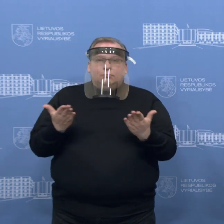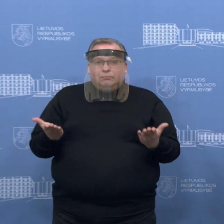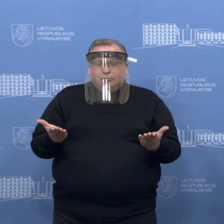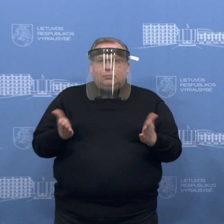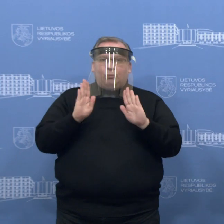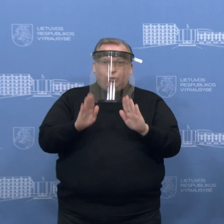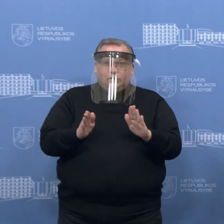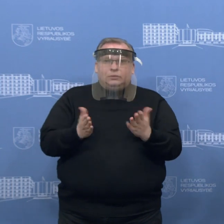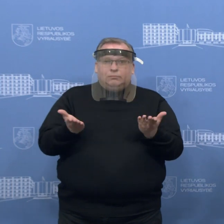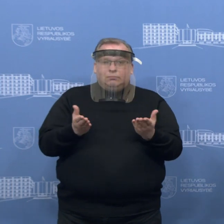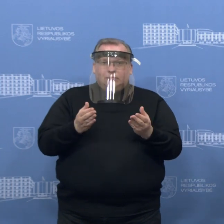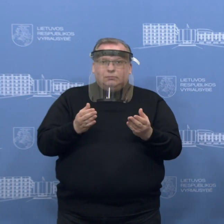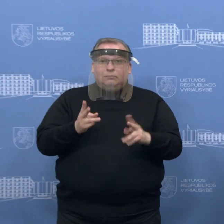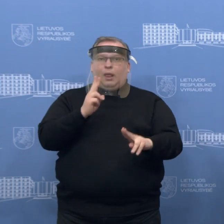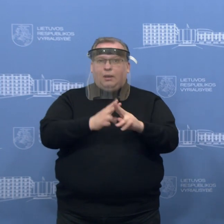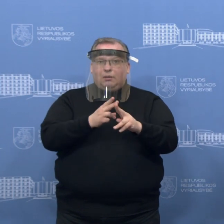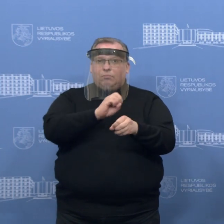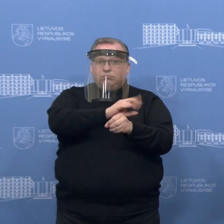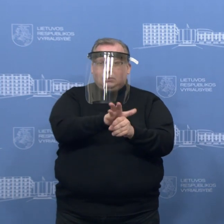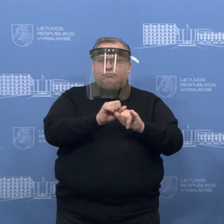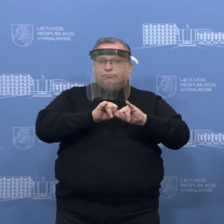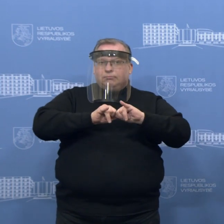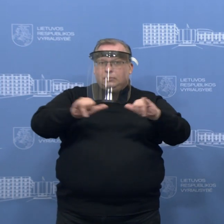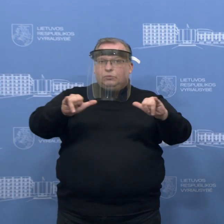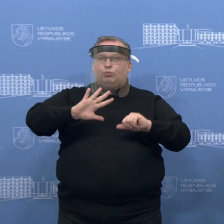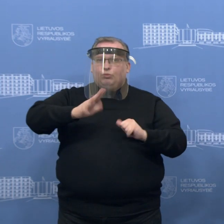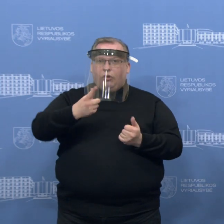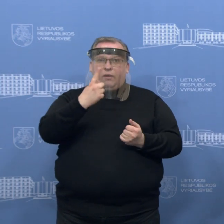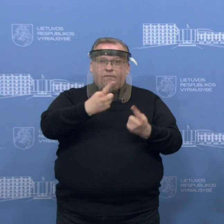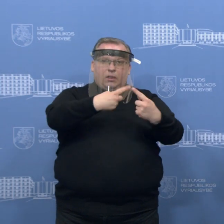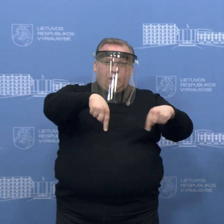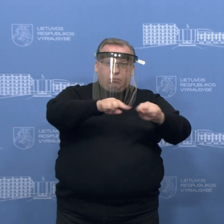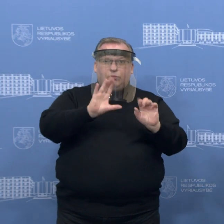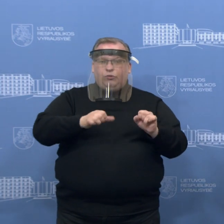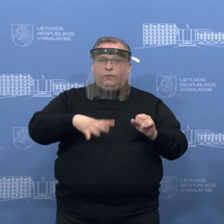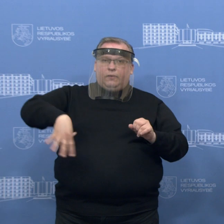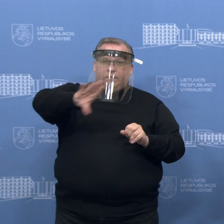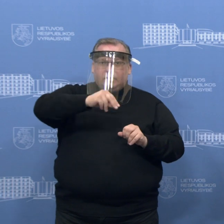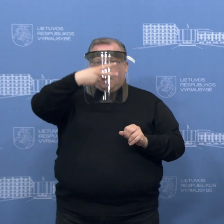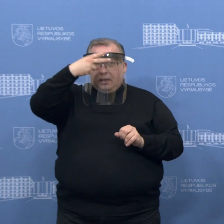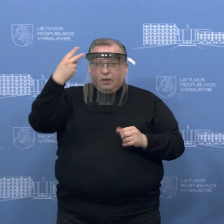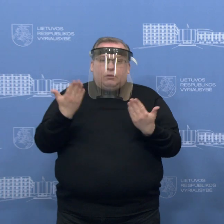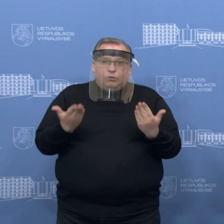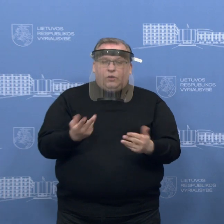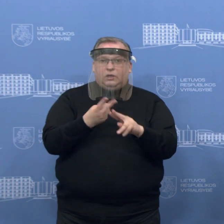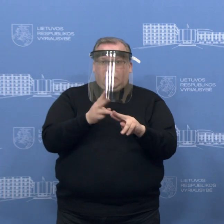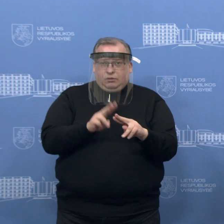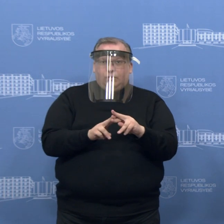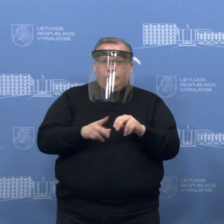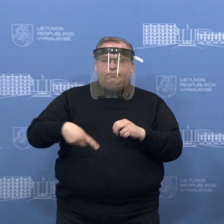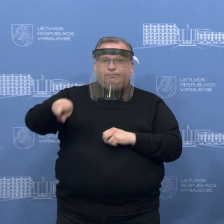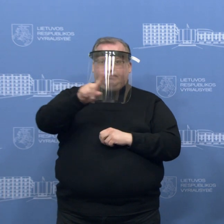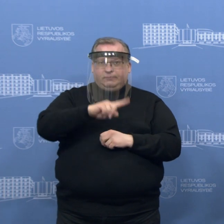proturkis epidemijos bus didelis ar vienam regione, galbūt visoje šalie. Tai tiesiog dėl to kentėsime